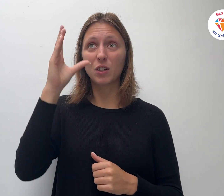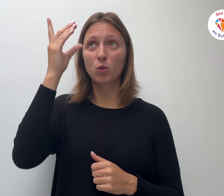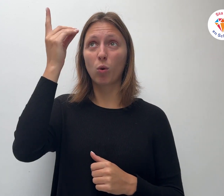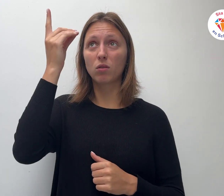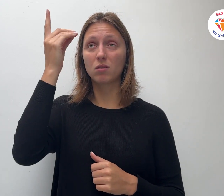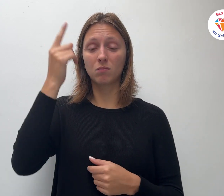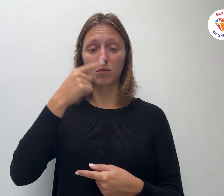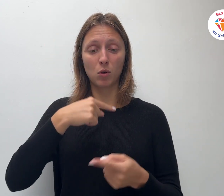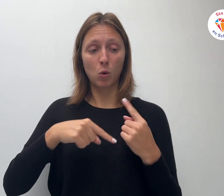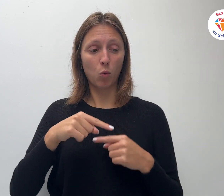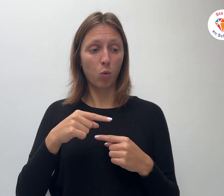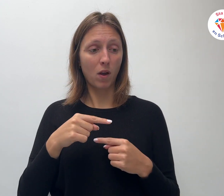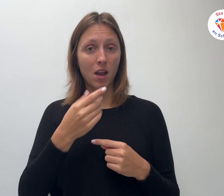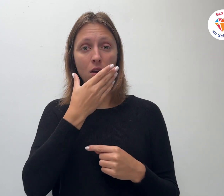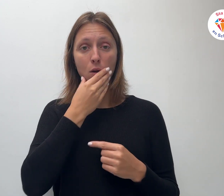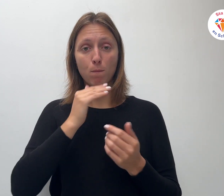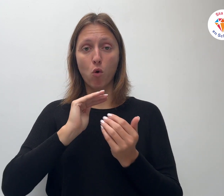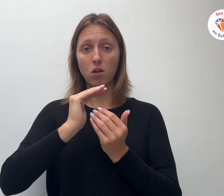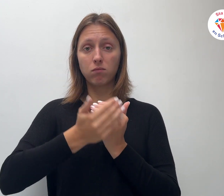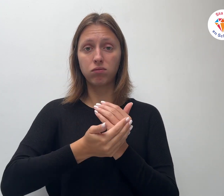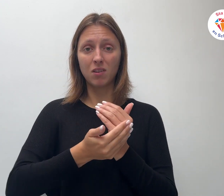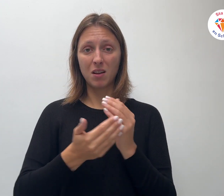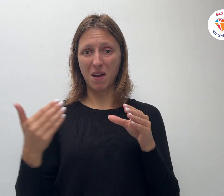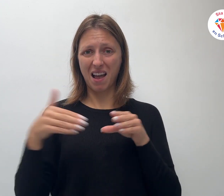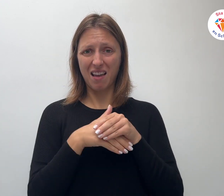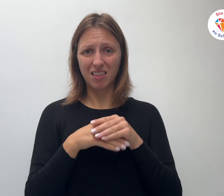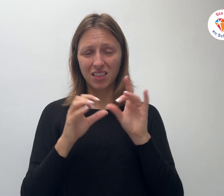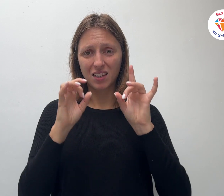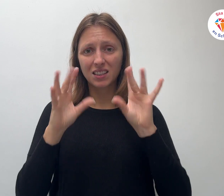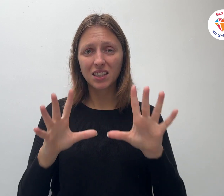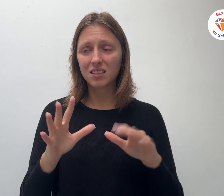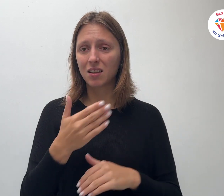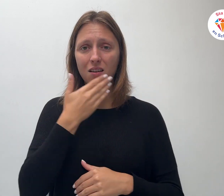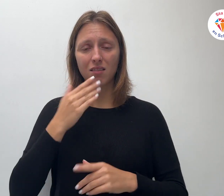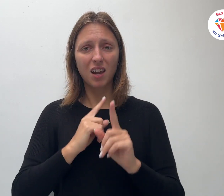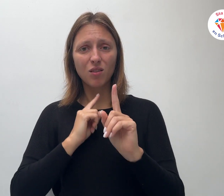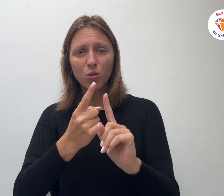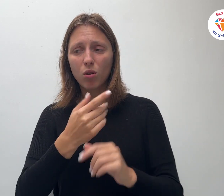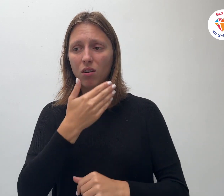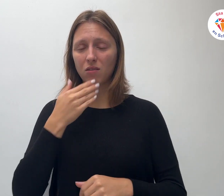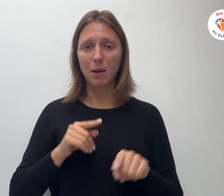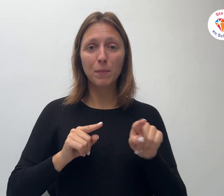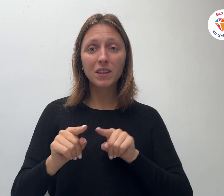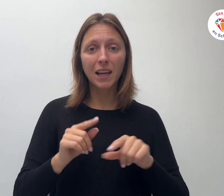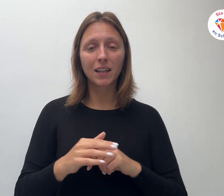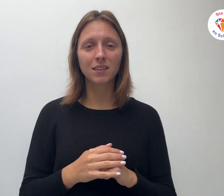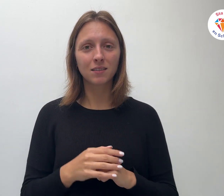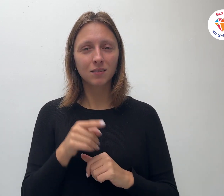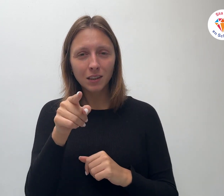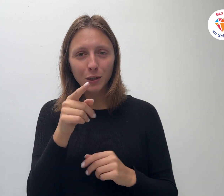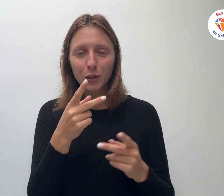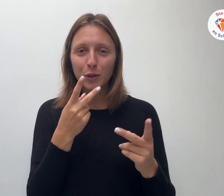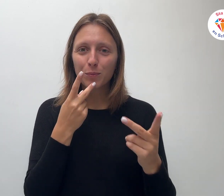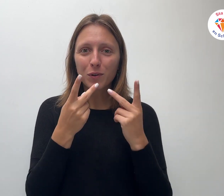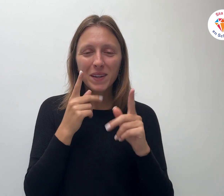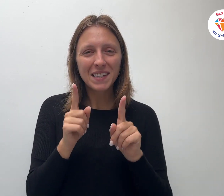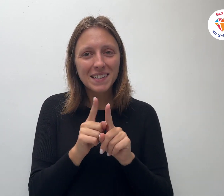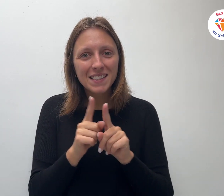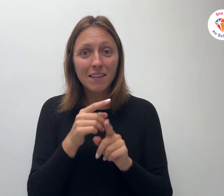omhulsel, zonder doel en betekenis. Dus zorg dat je bent als een van die heerlijke M&M's, die